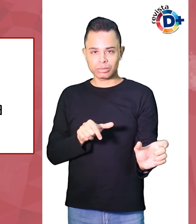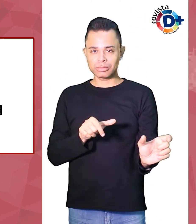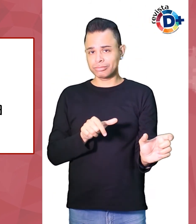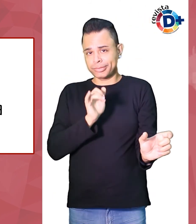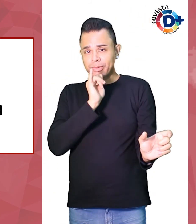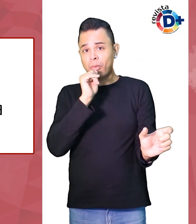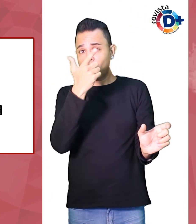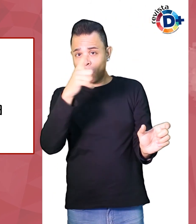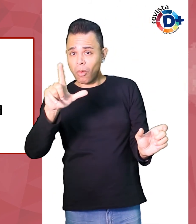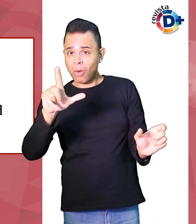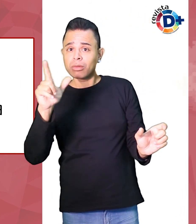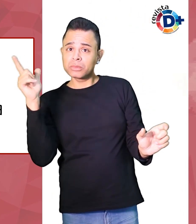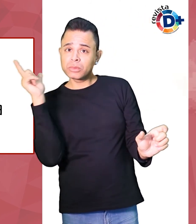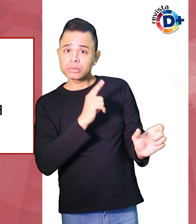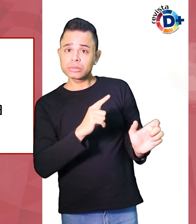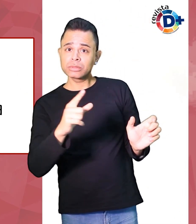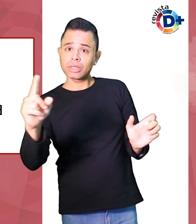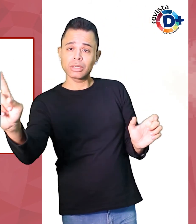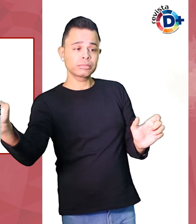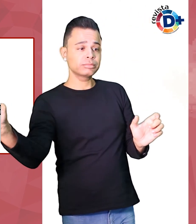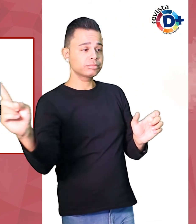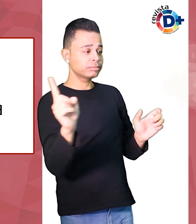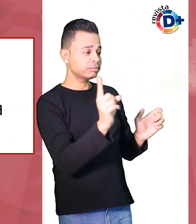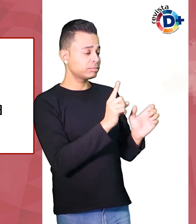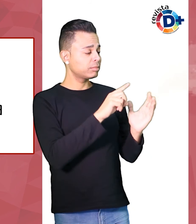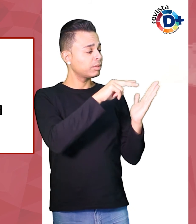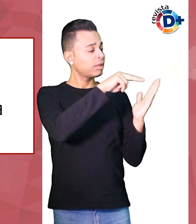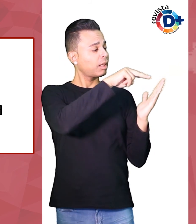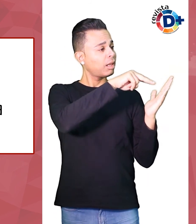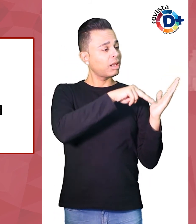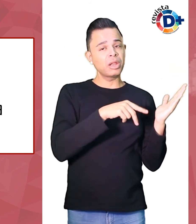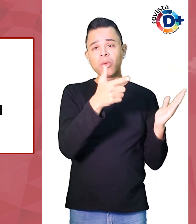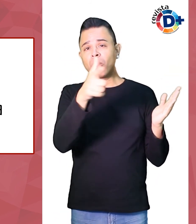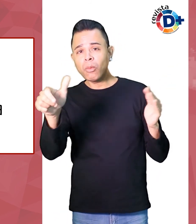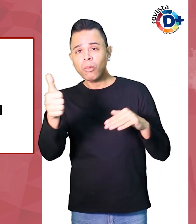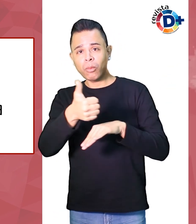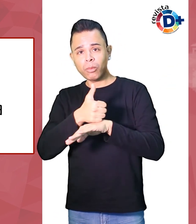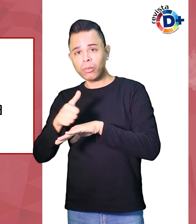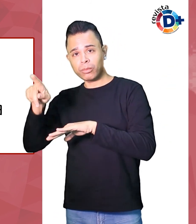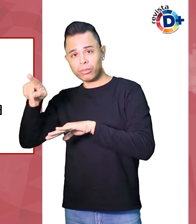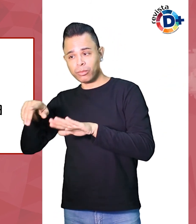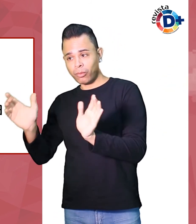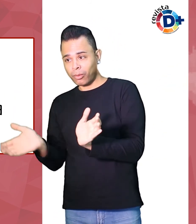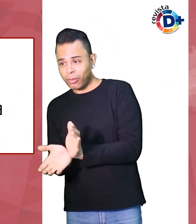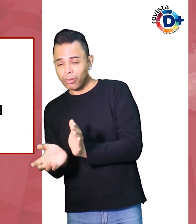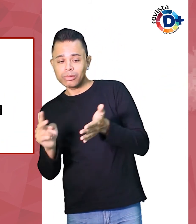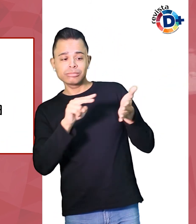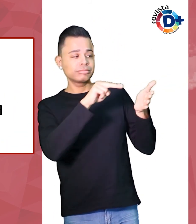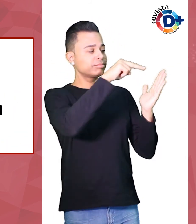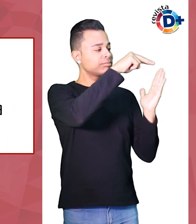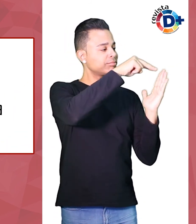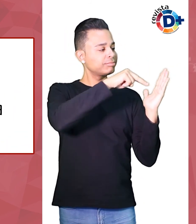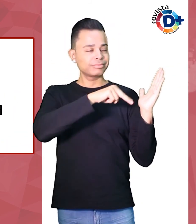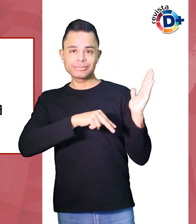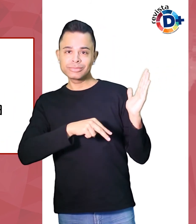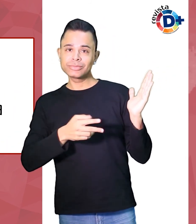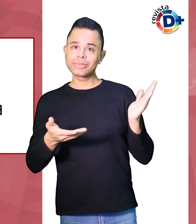compartilhado com outros profissionais da área para que a reflexão seja ampliada o que pode